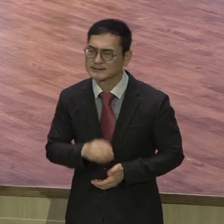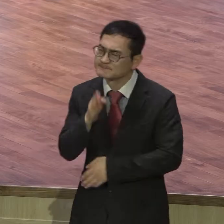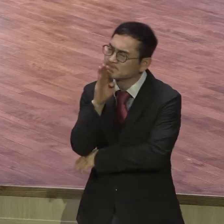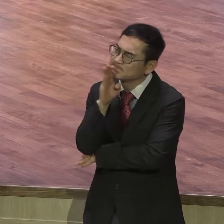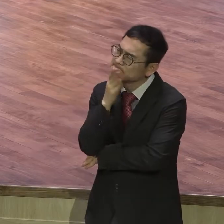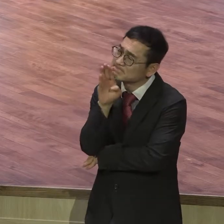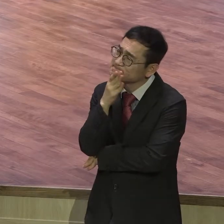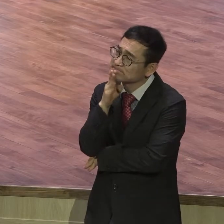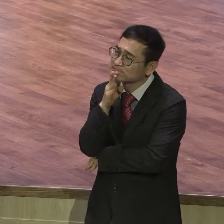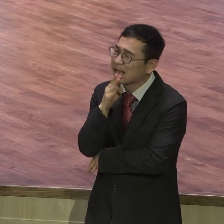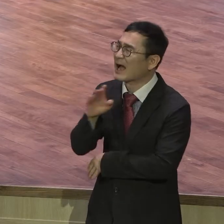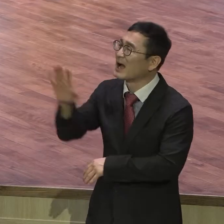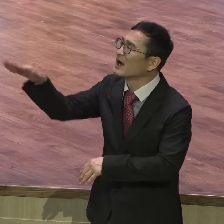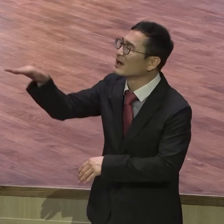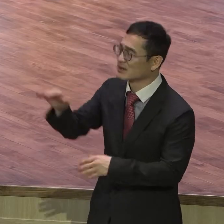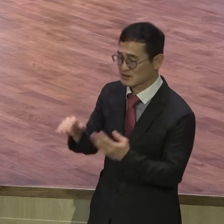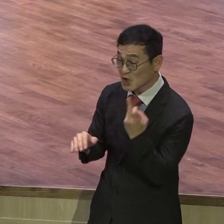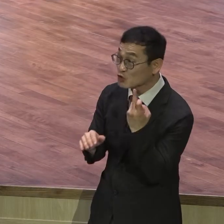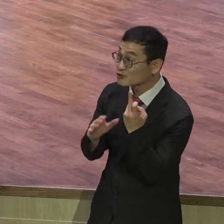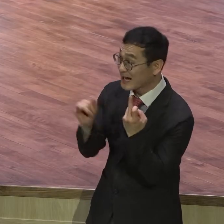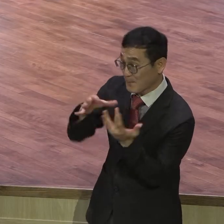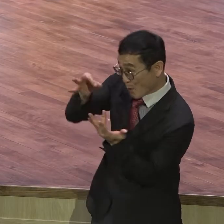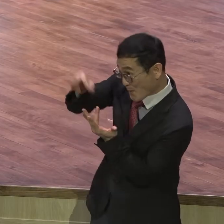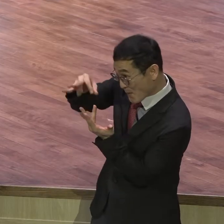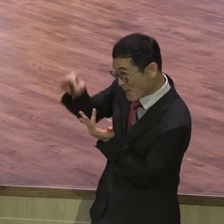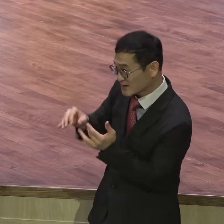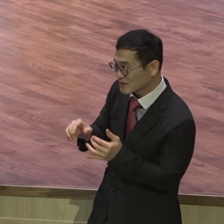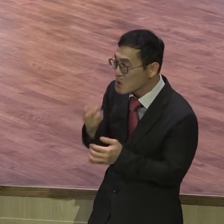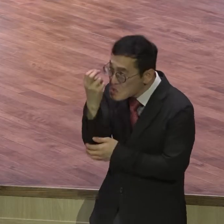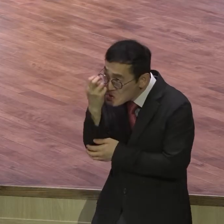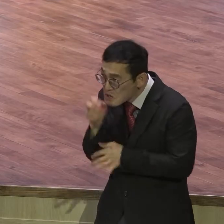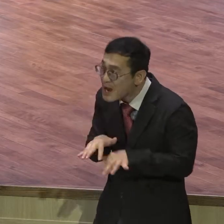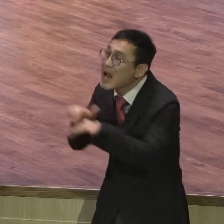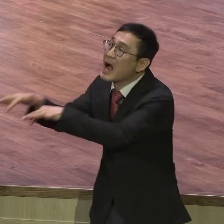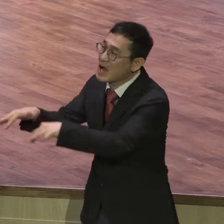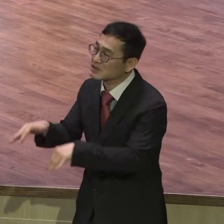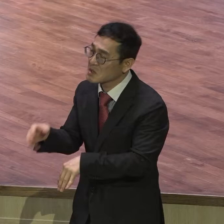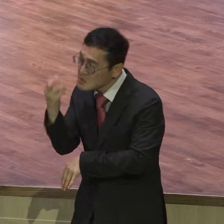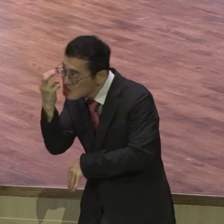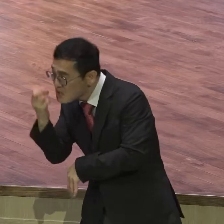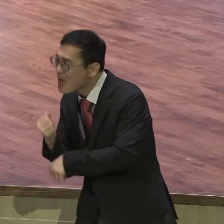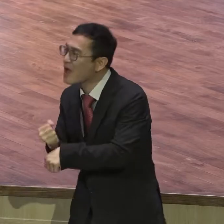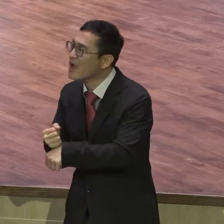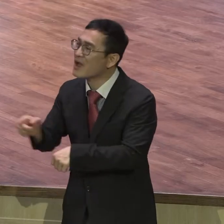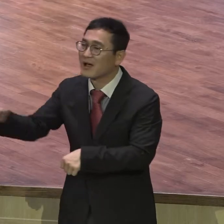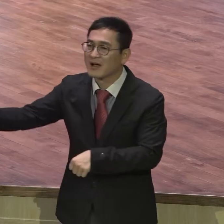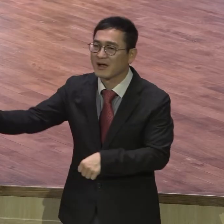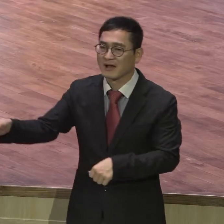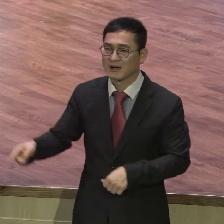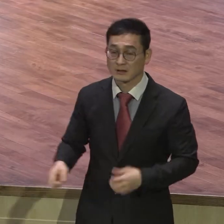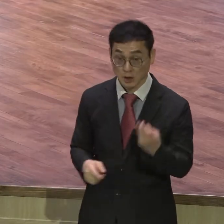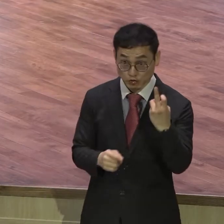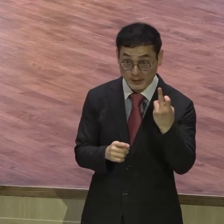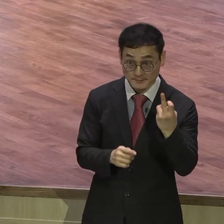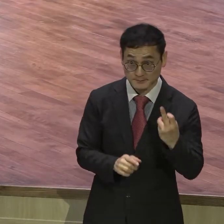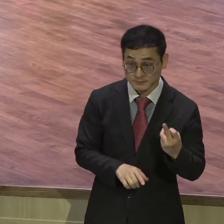요수하와 갈레비의 열명 정탐꾼들은 완전 불신앙 보고합니다. 그건 사실은 사실이에요.